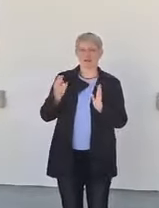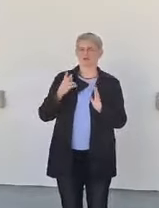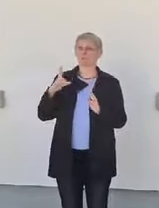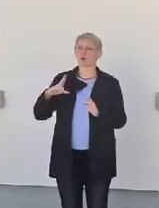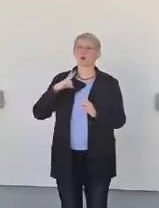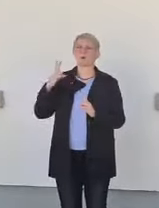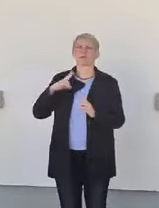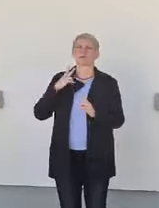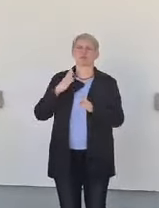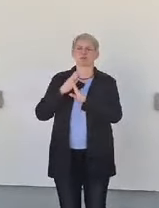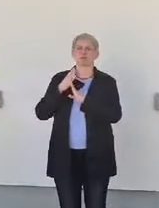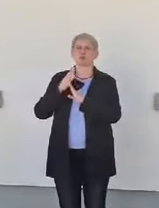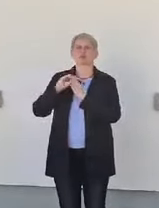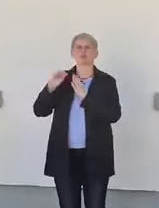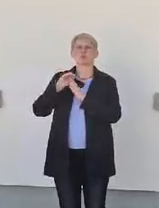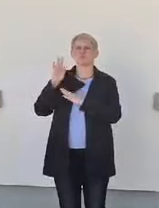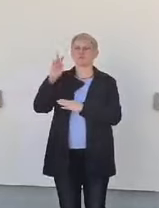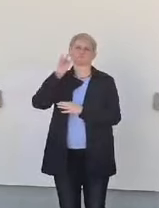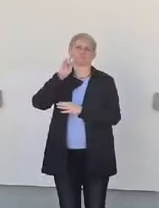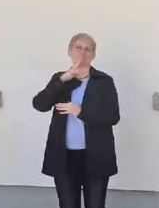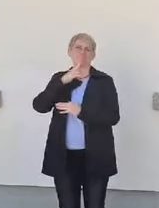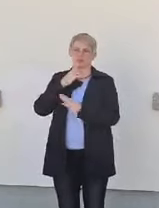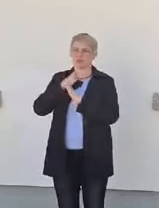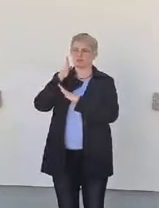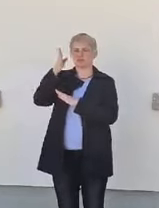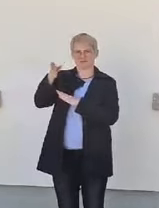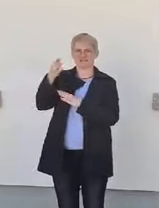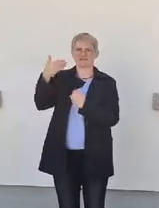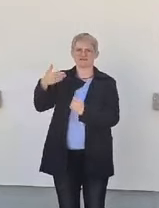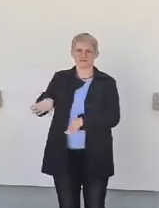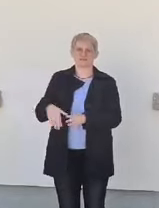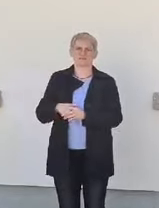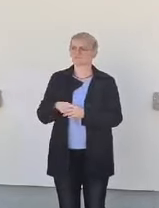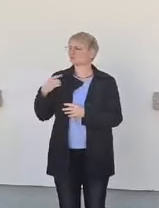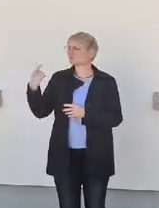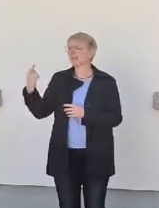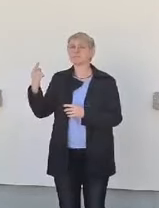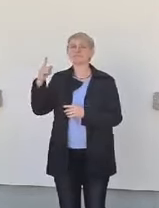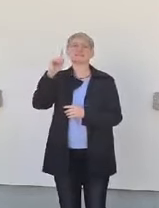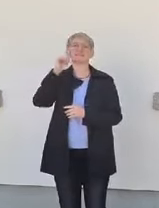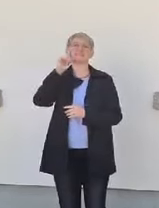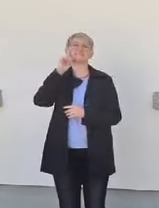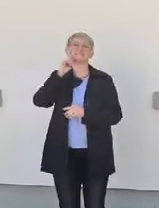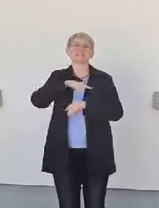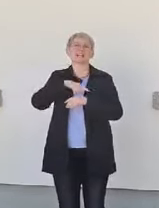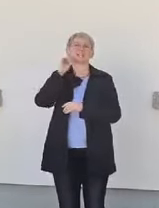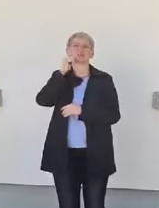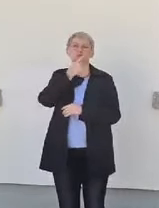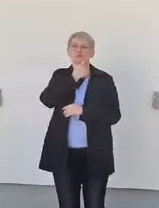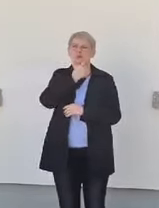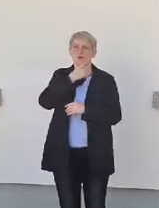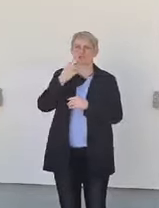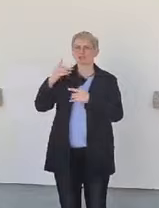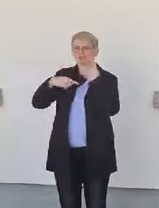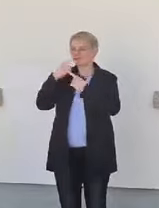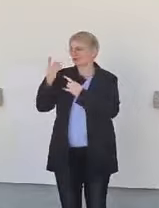Gehörlose besucht. In seinen Zeitzeugengesprächen hat er auch immer geschildert, die Lehrer, die er dort getroffen haben, haben ihn in seinem weiteren